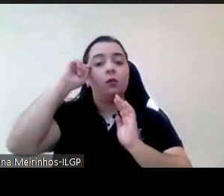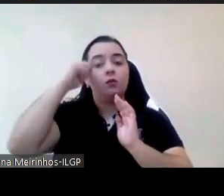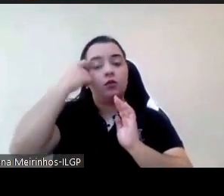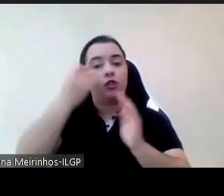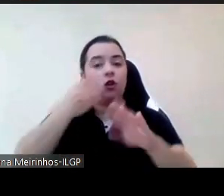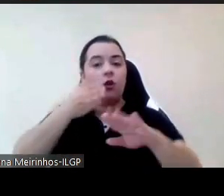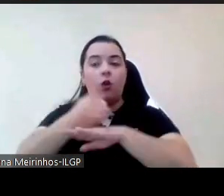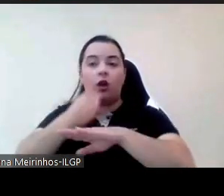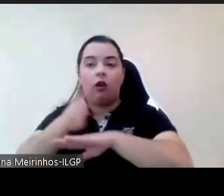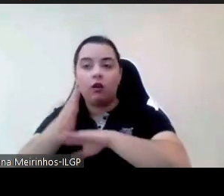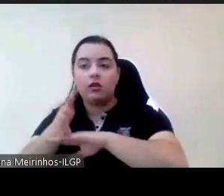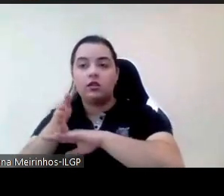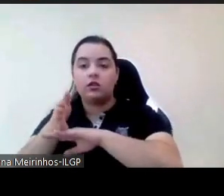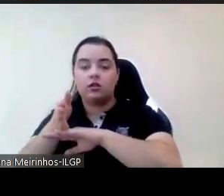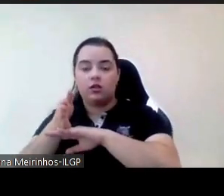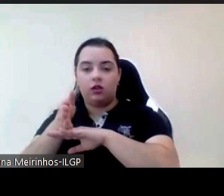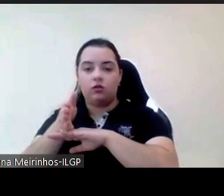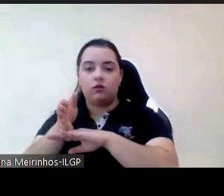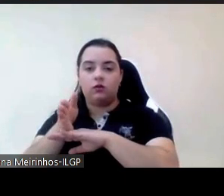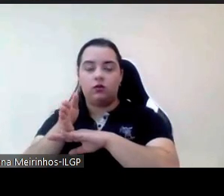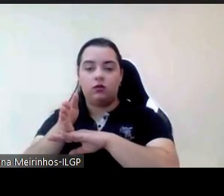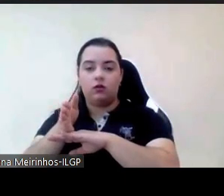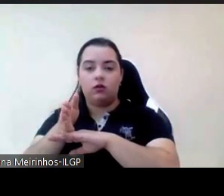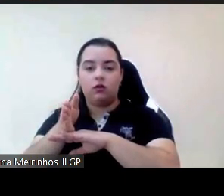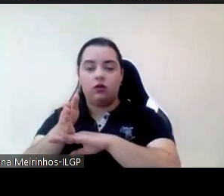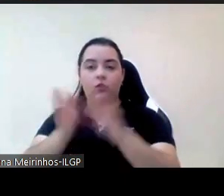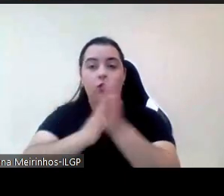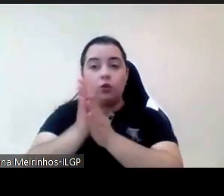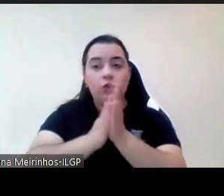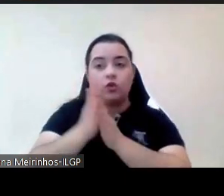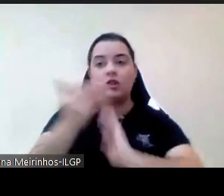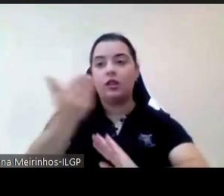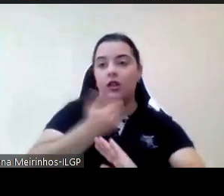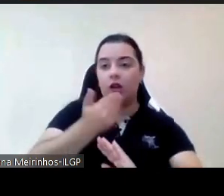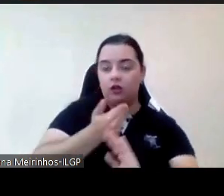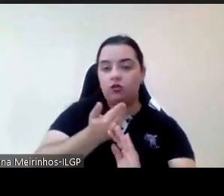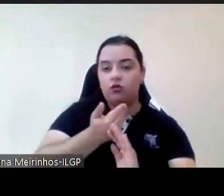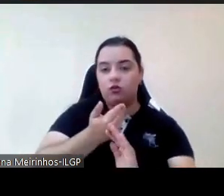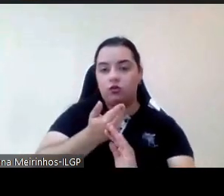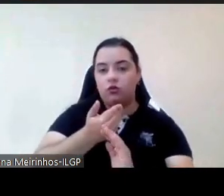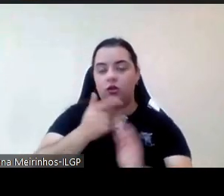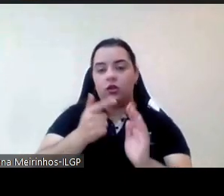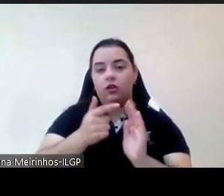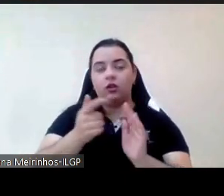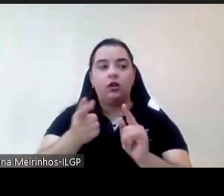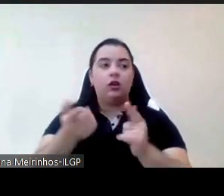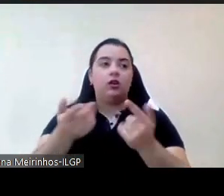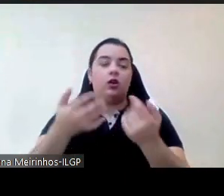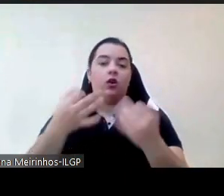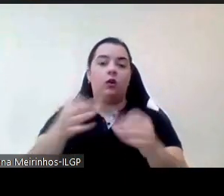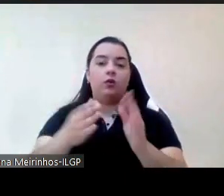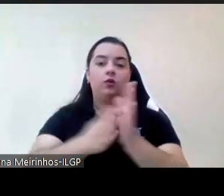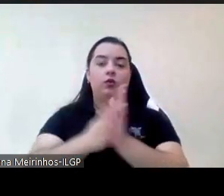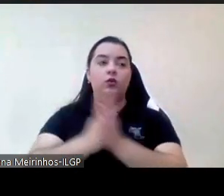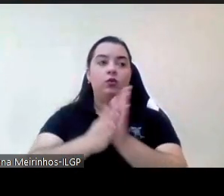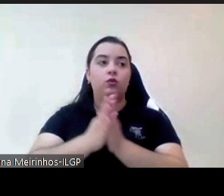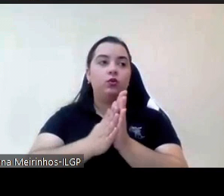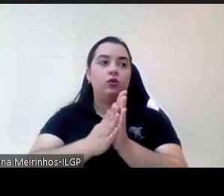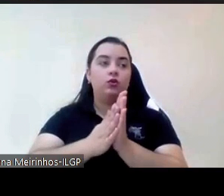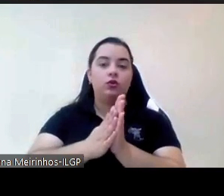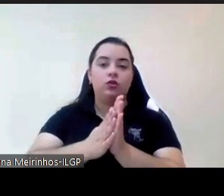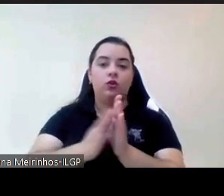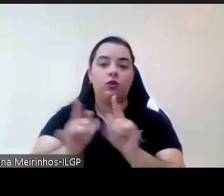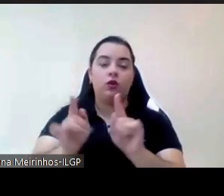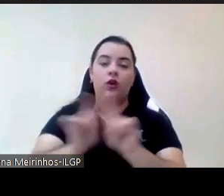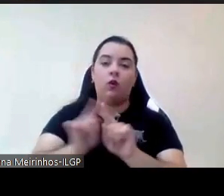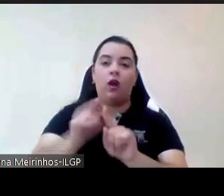seus direitos aquilo que podem continuam continuam sempre no registro do antigamente e de fazer as